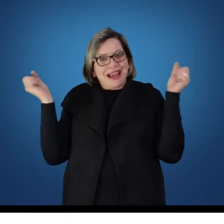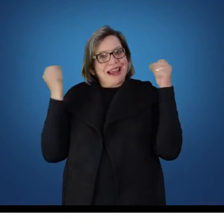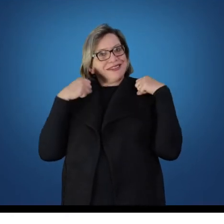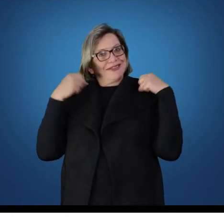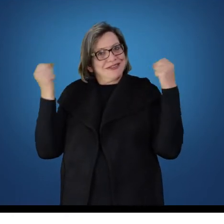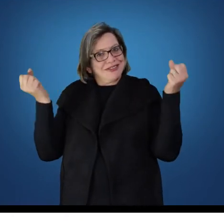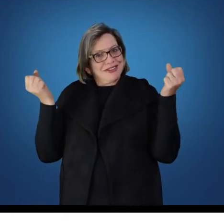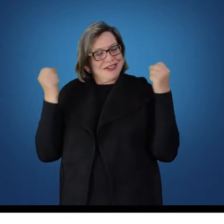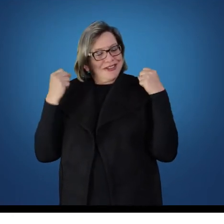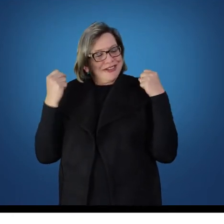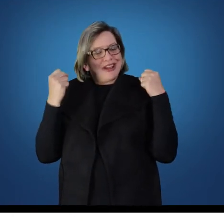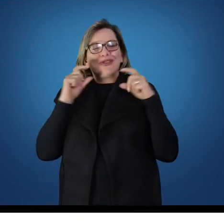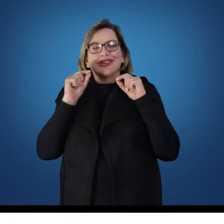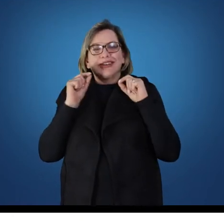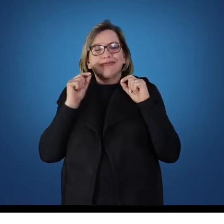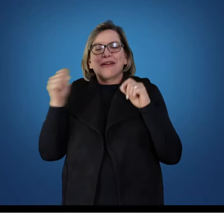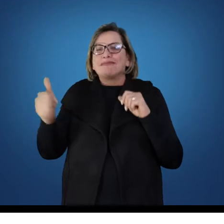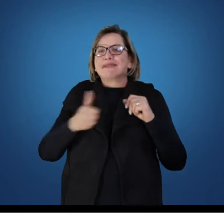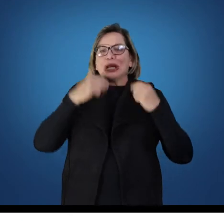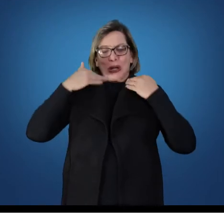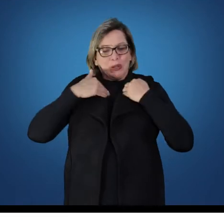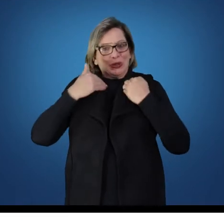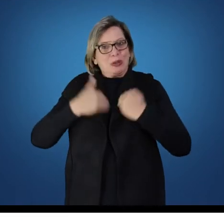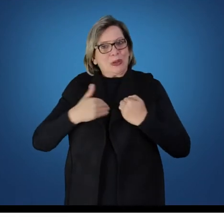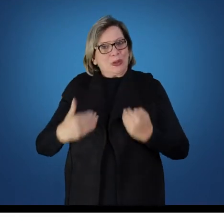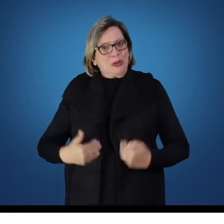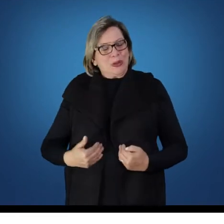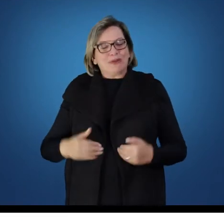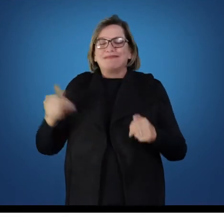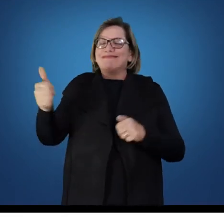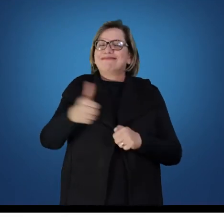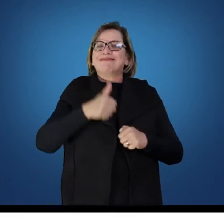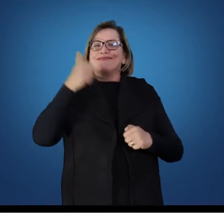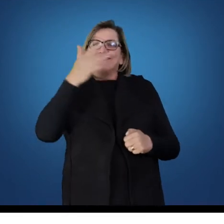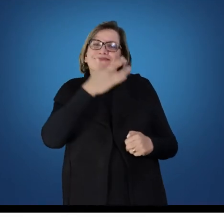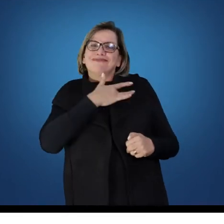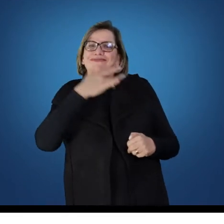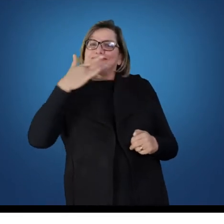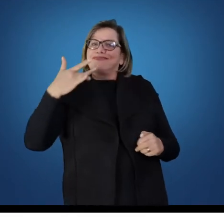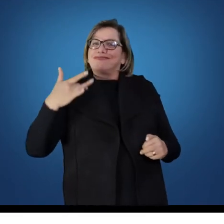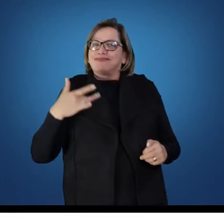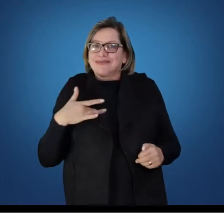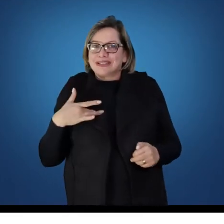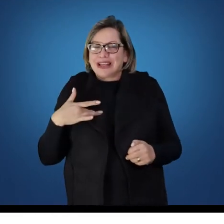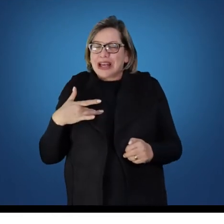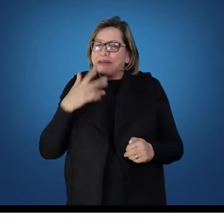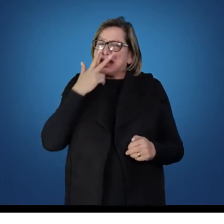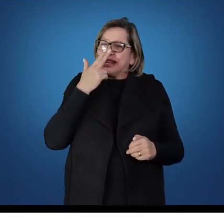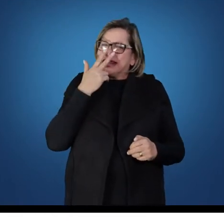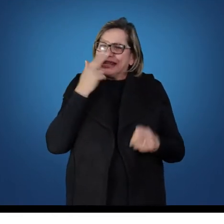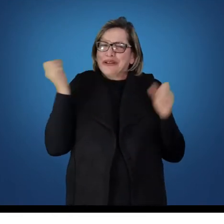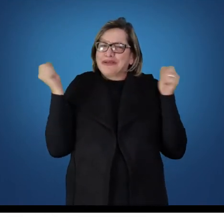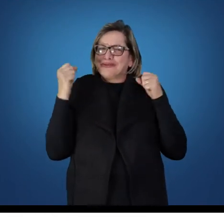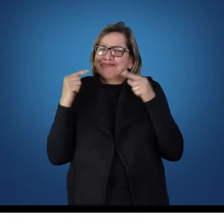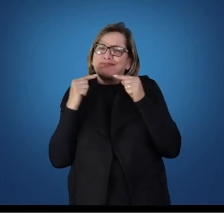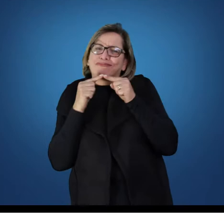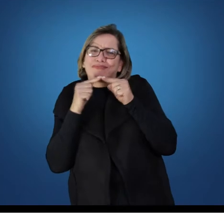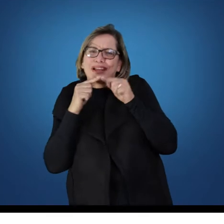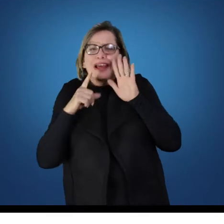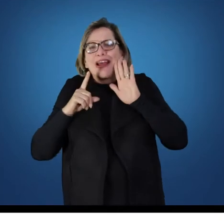melhoramento físico, da melhoria da saúde. Então, uma educação física biologicista, como vocês já viram lá na